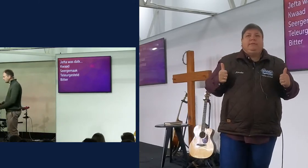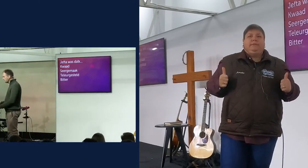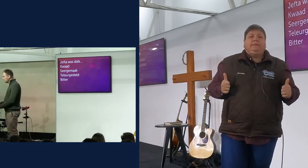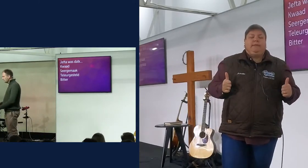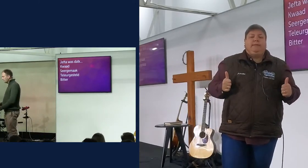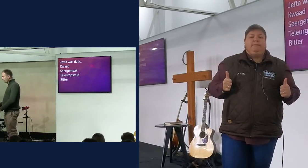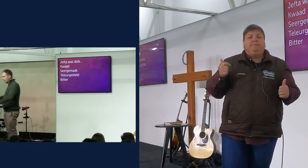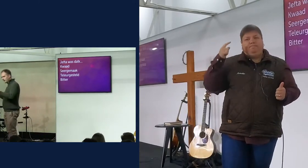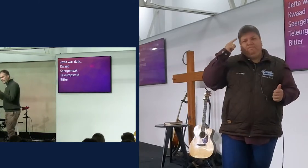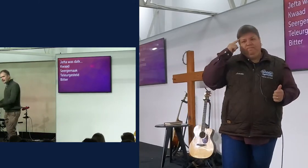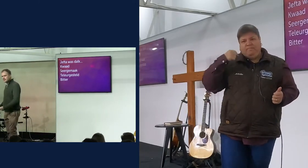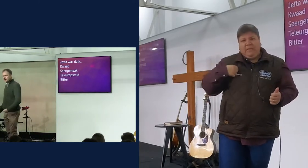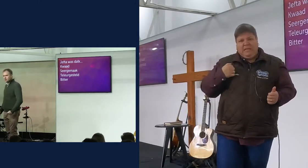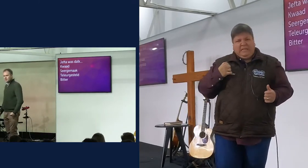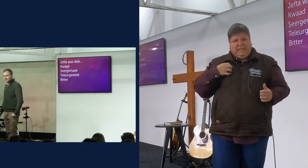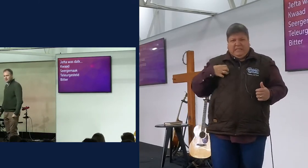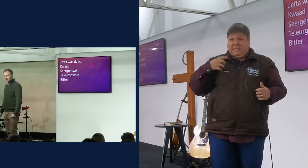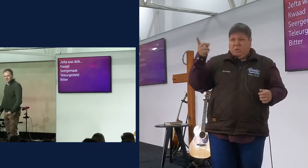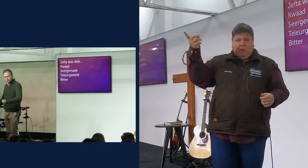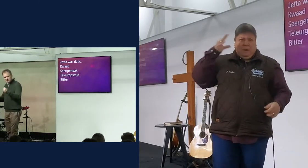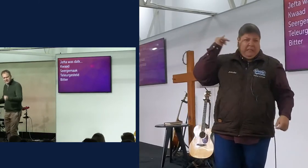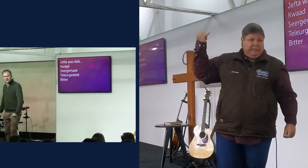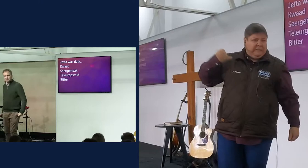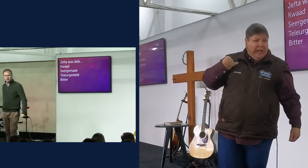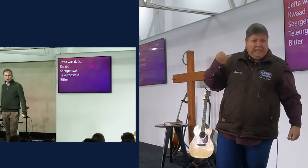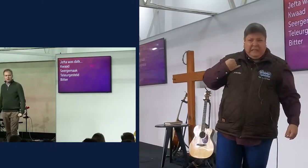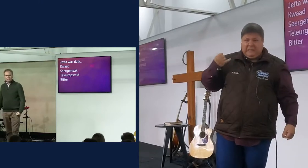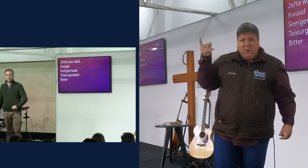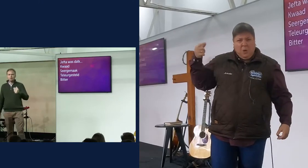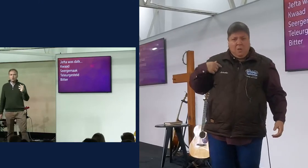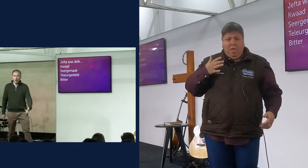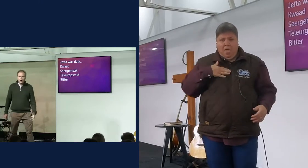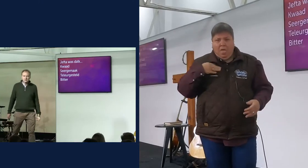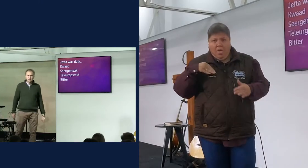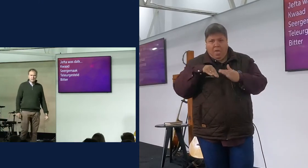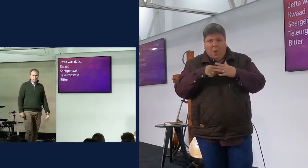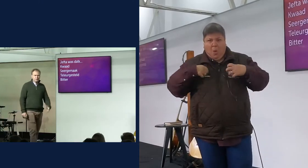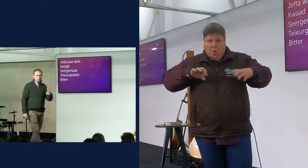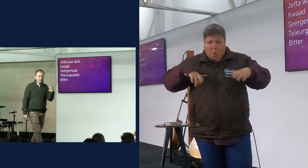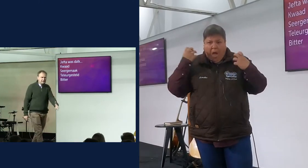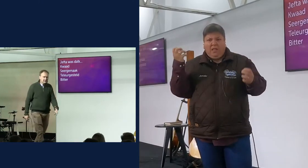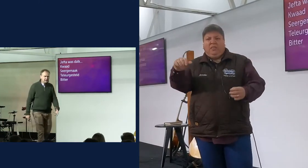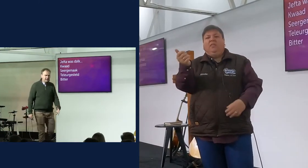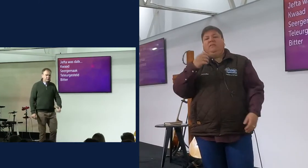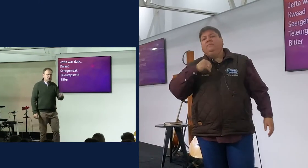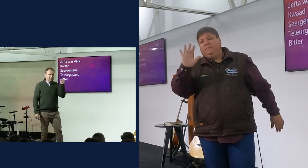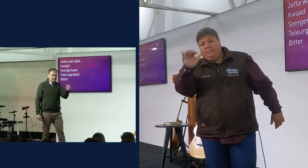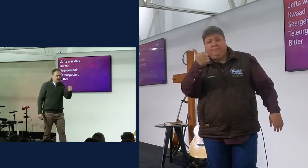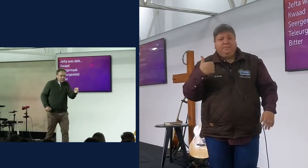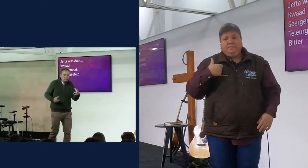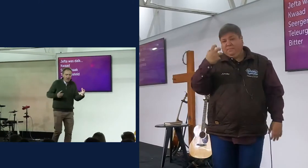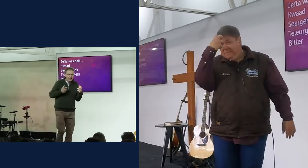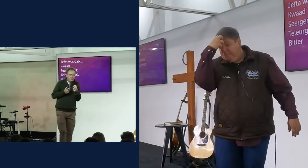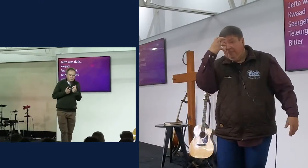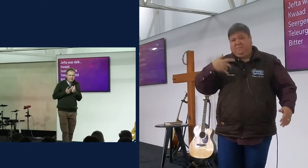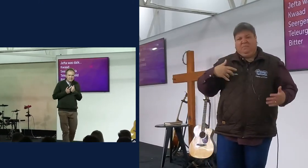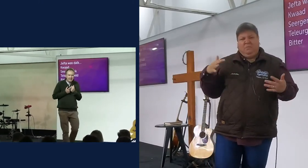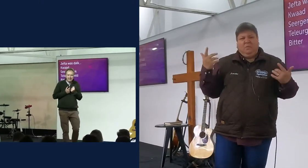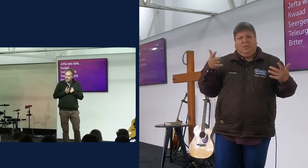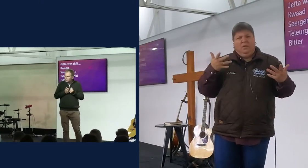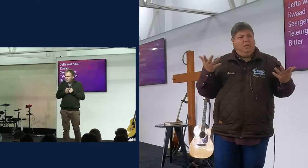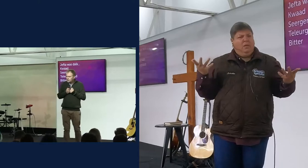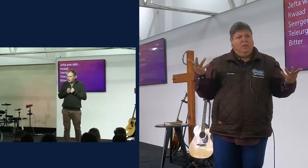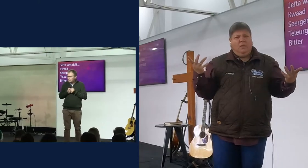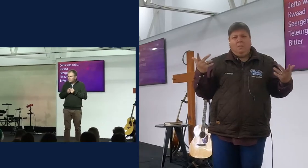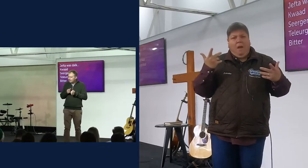hierdie rat, en jy kan nie uit het uitkom nie, want jy voel seergemaak, en jy voel kwaad, en jy voel bitter, en jy voel alle die goeders, en